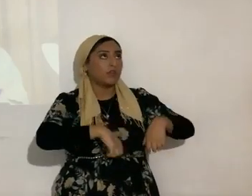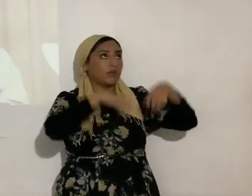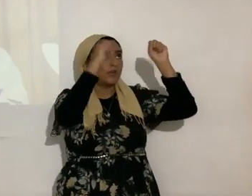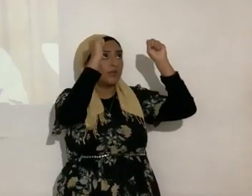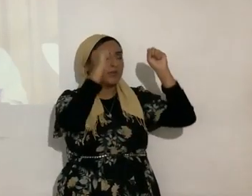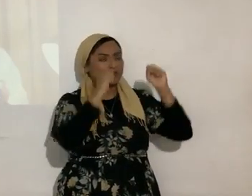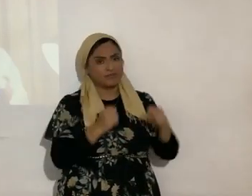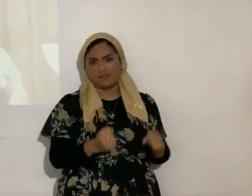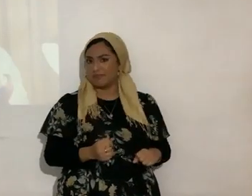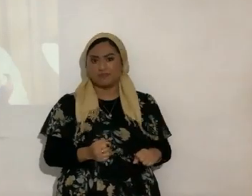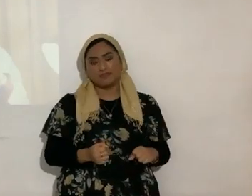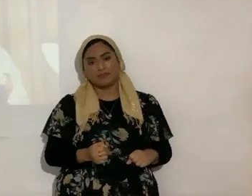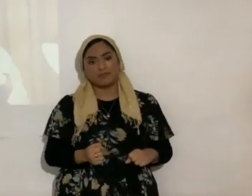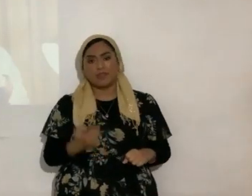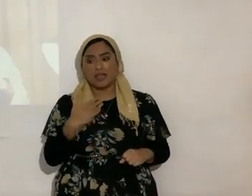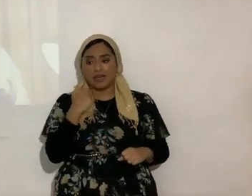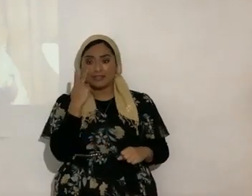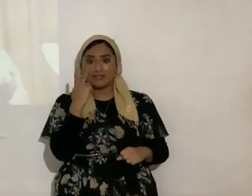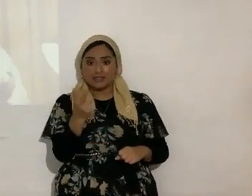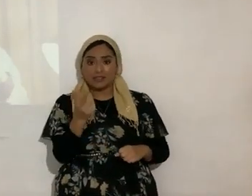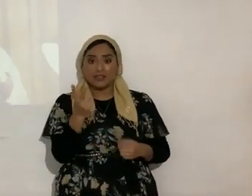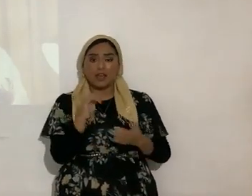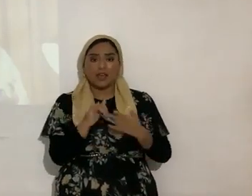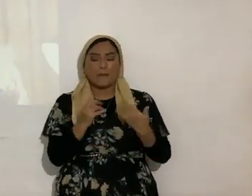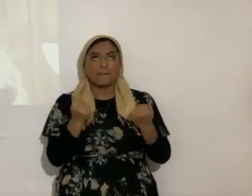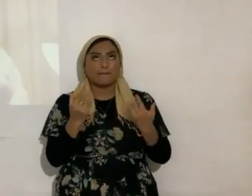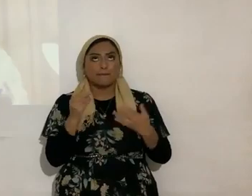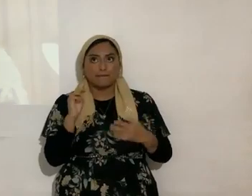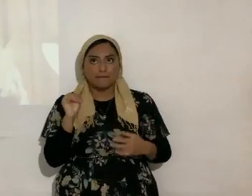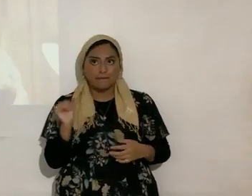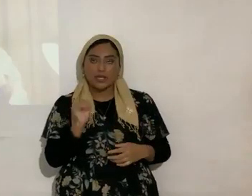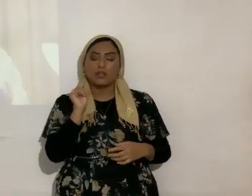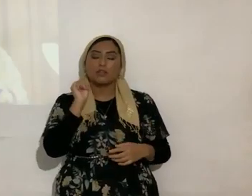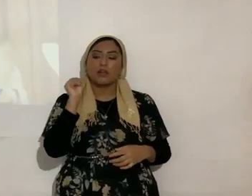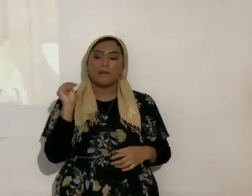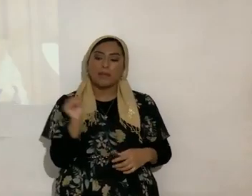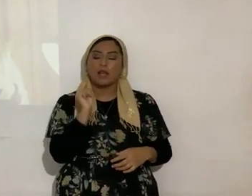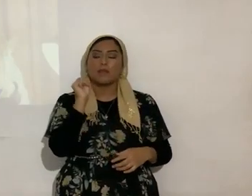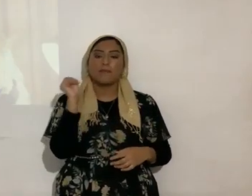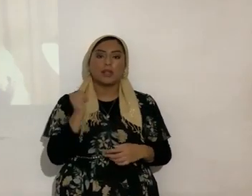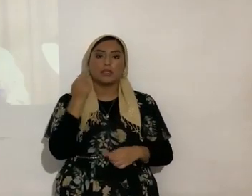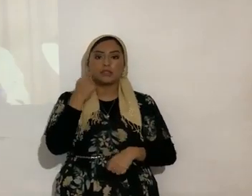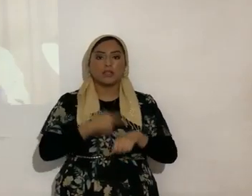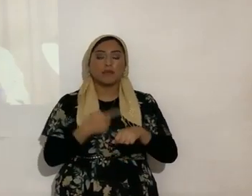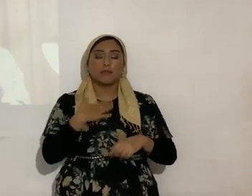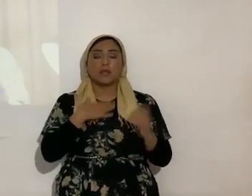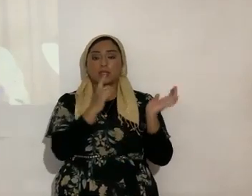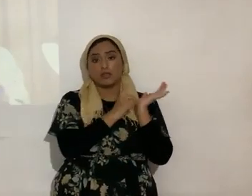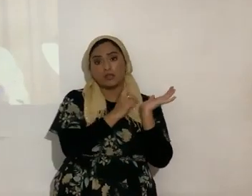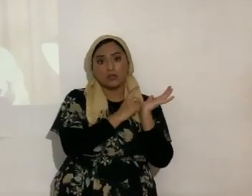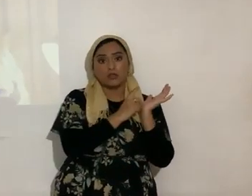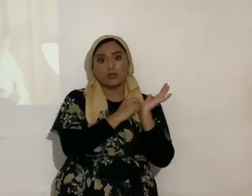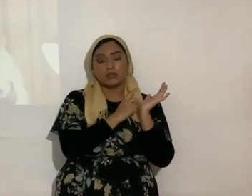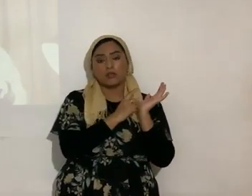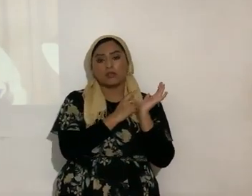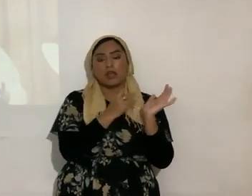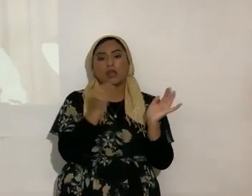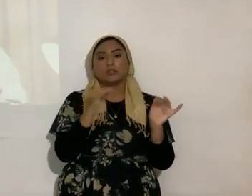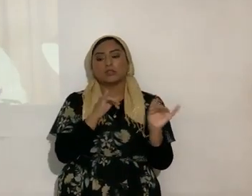Eso lo veo, lo he visto miles de miles de miles de veces como doctor, como médico y también como